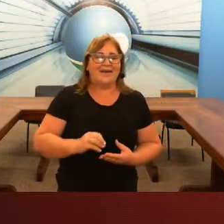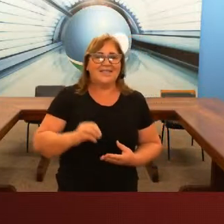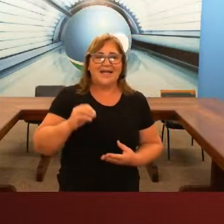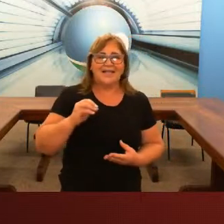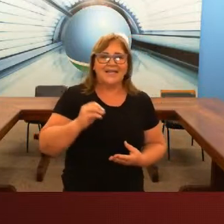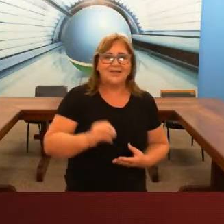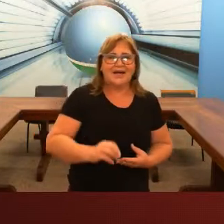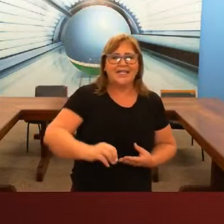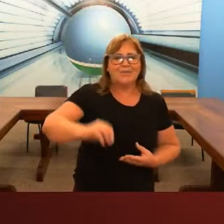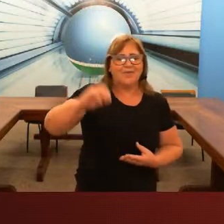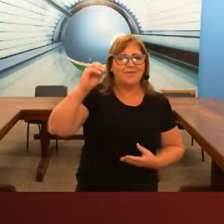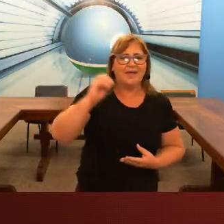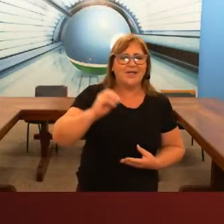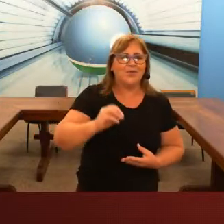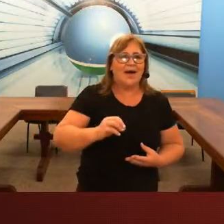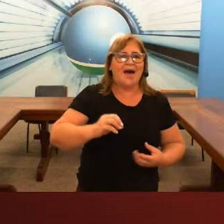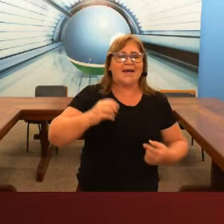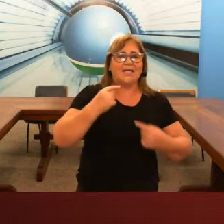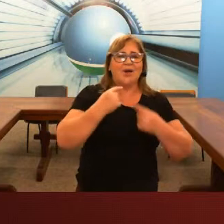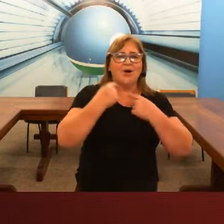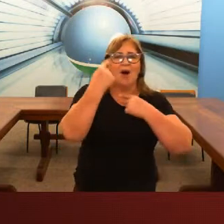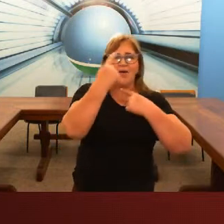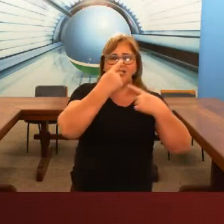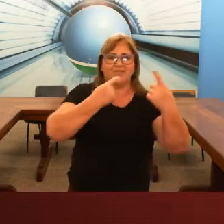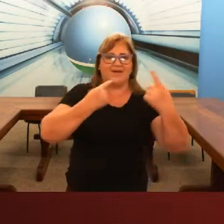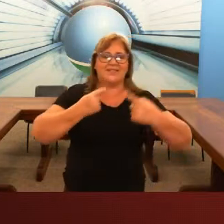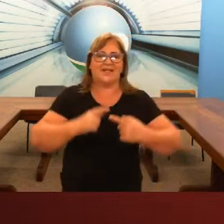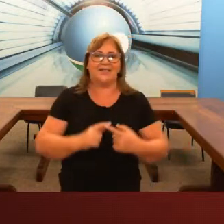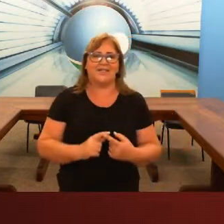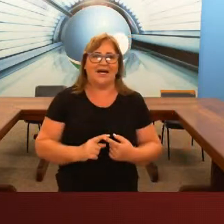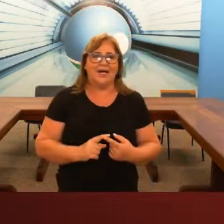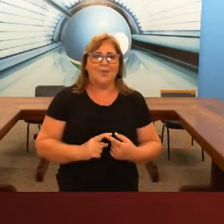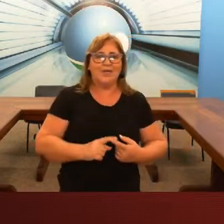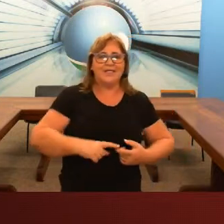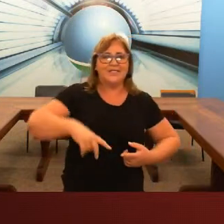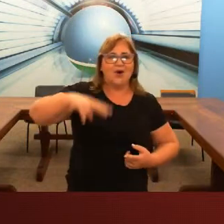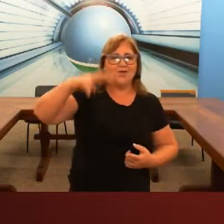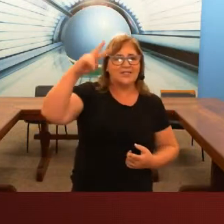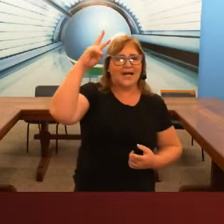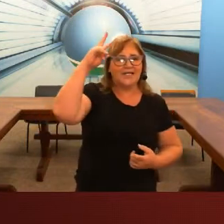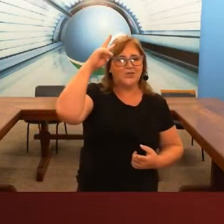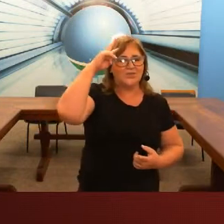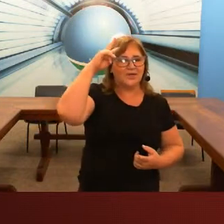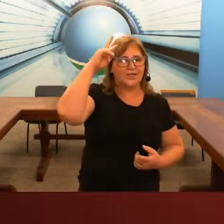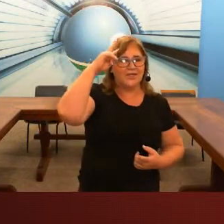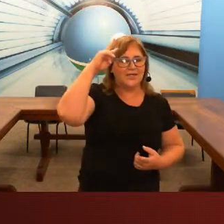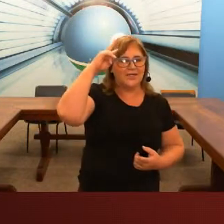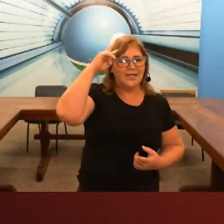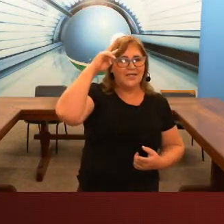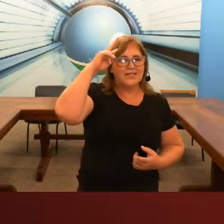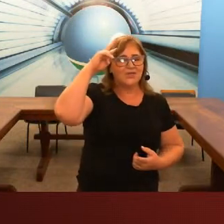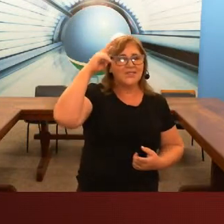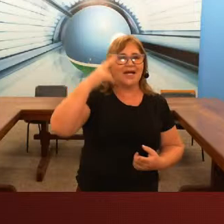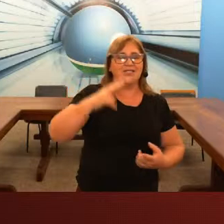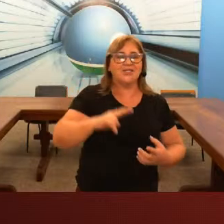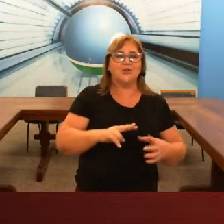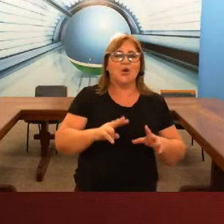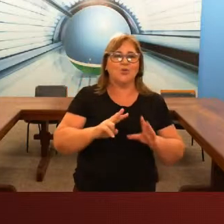estar atento a cada movimento a cada local que a gente vai sinalizar porque se eu sinalizo isso aqui e se eu sinalizo isso em outro